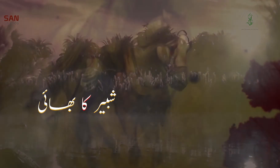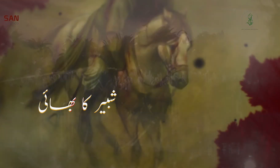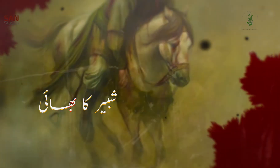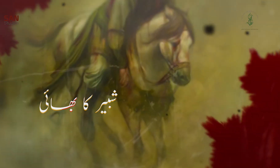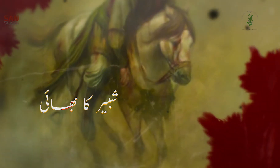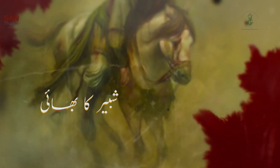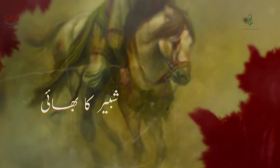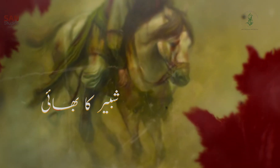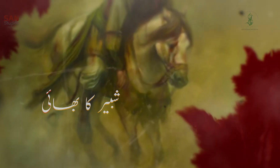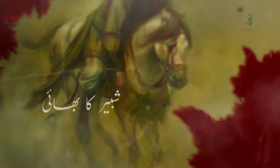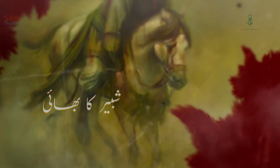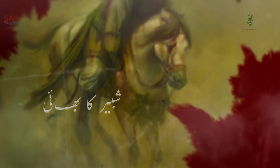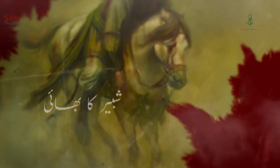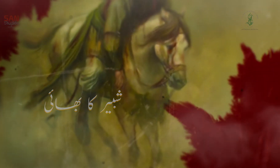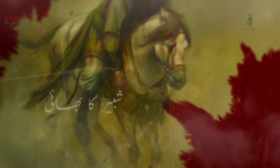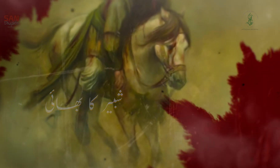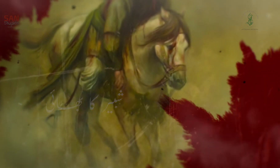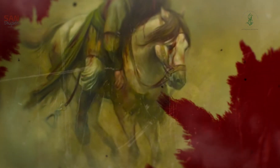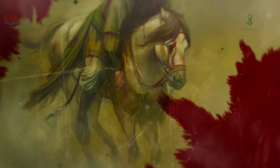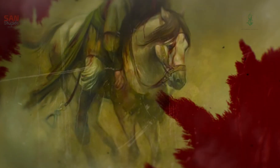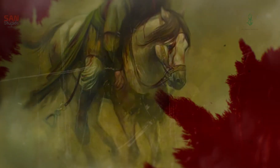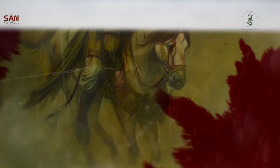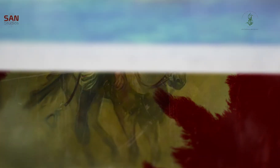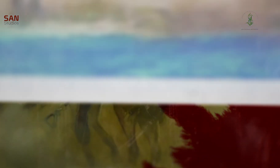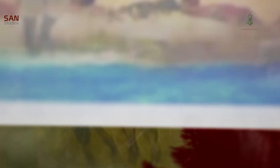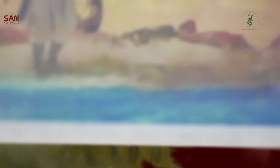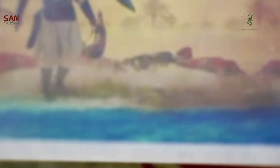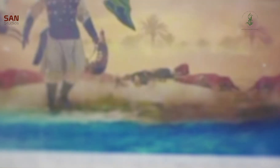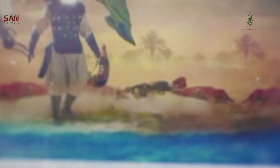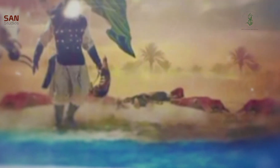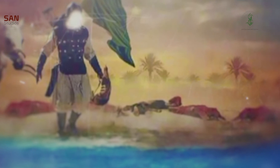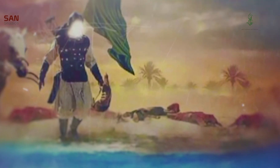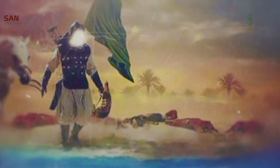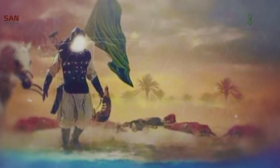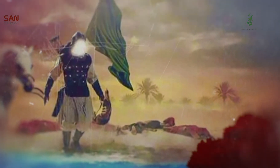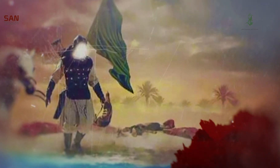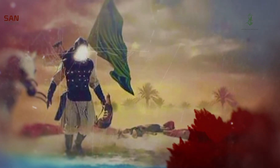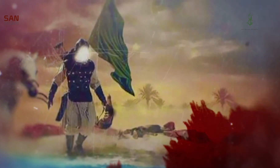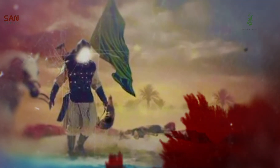کا بھائی اب ماتم کرو مارا گیا شبیر